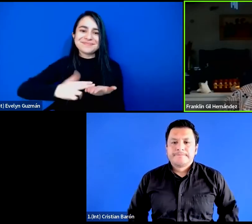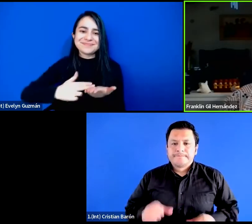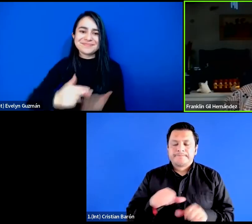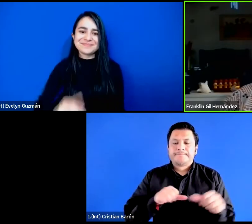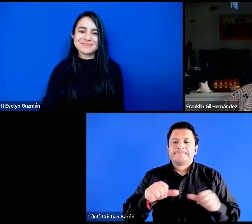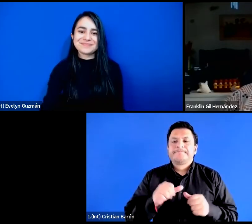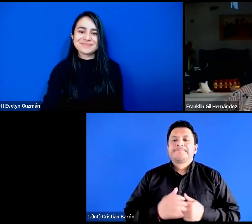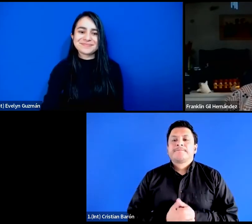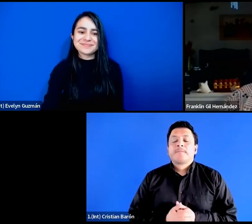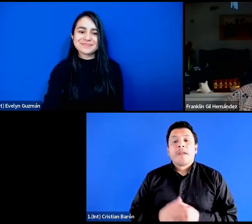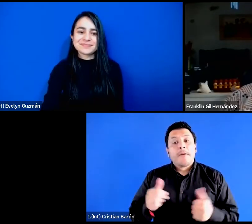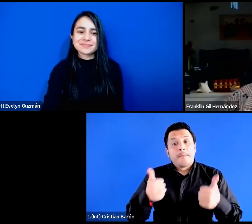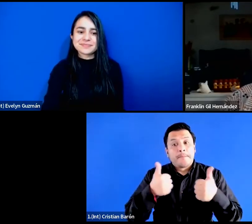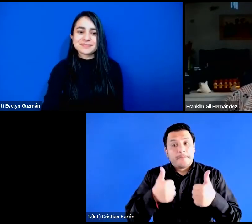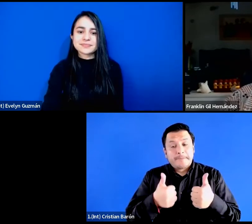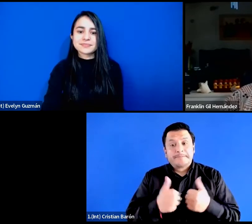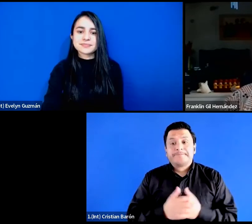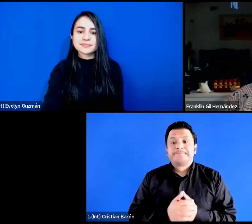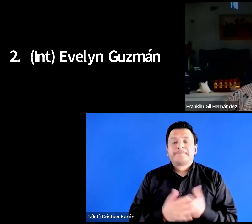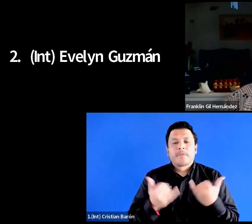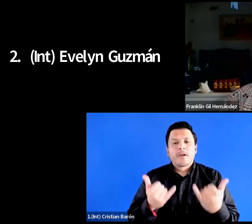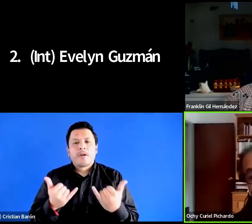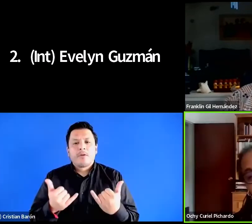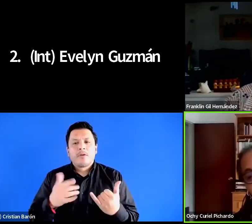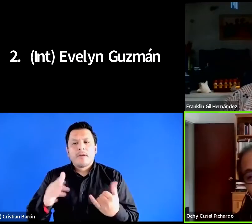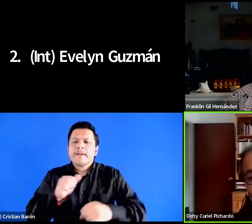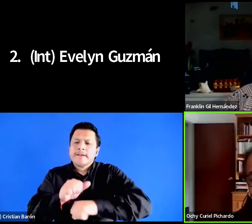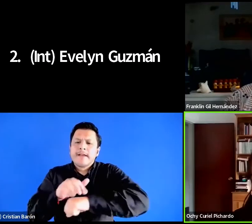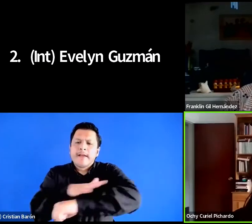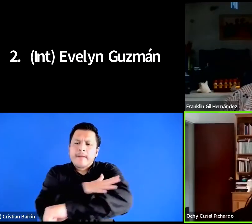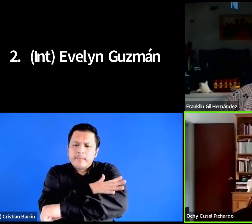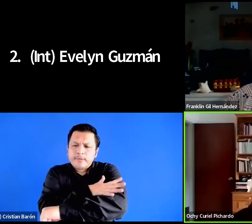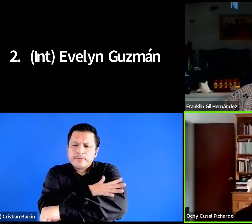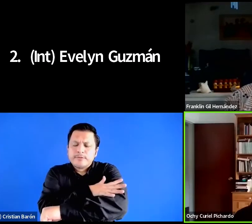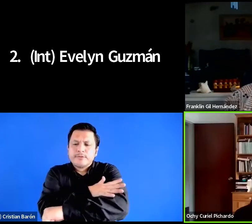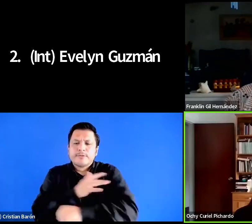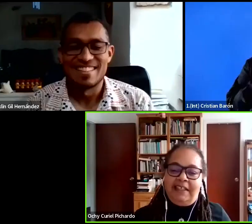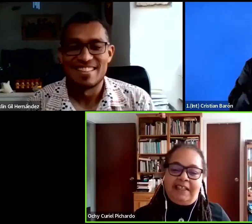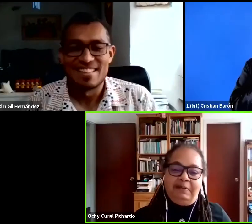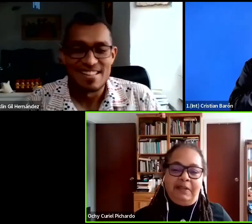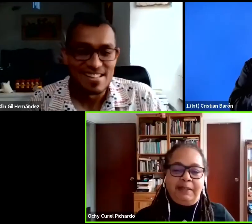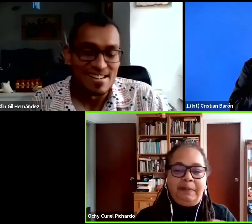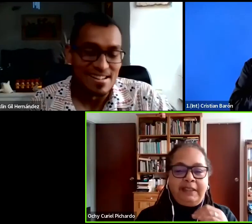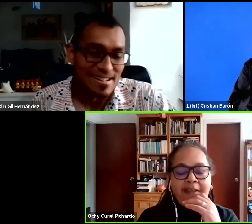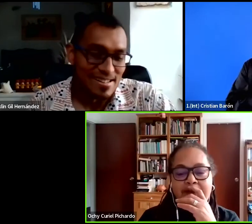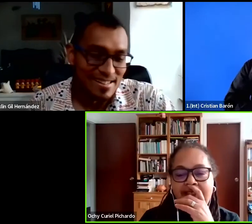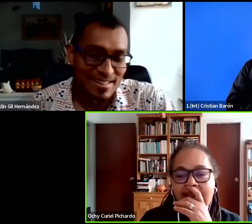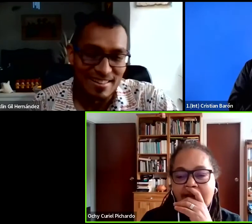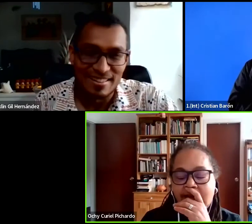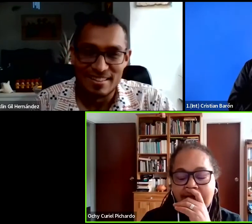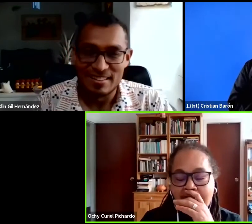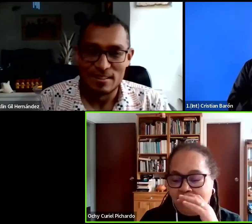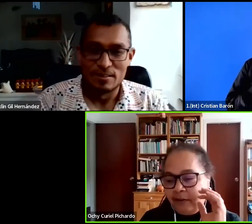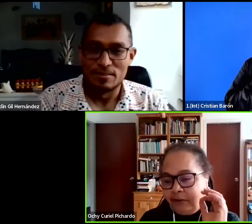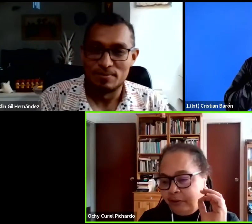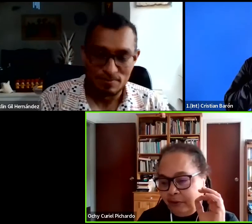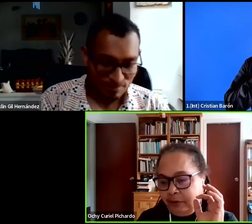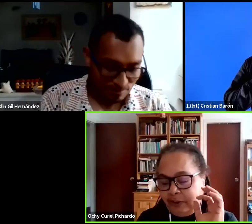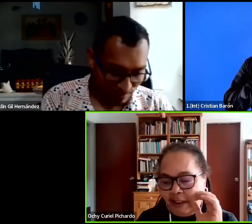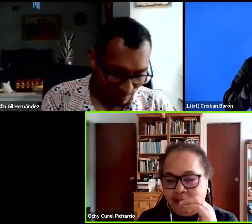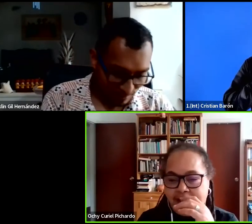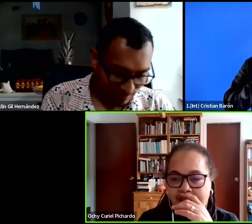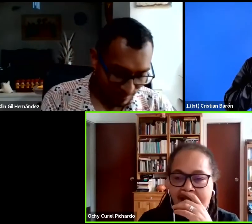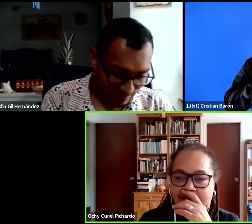bueno la idea emoción sentimiento que me desperta el contenido son varias